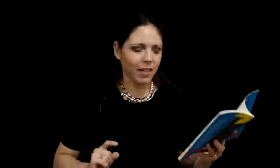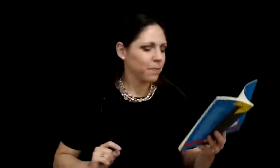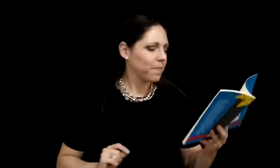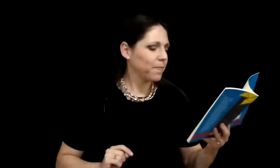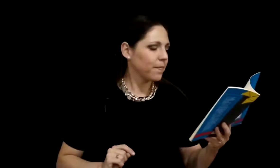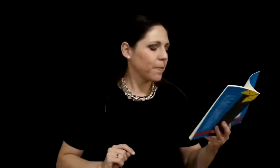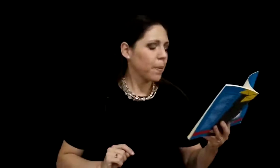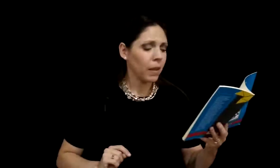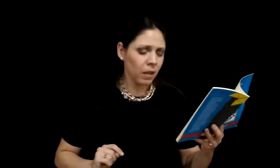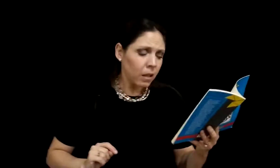rey.